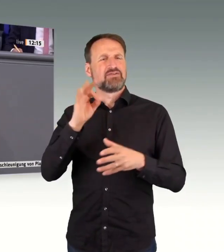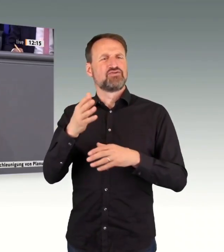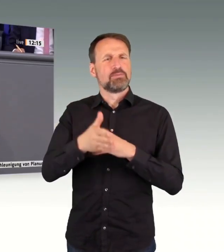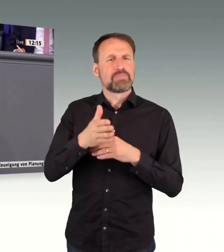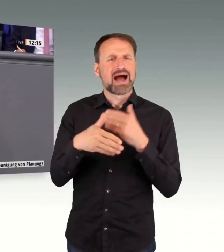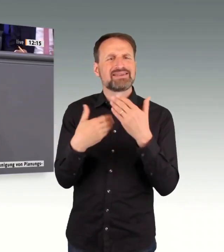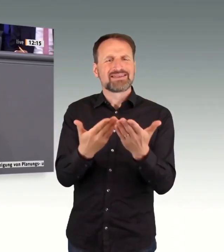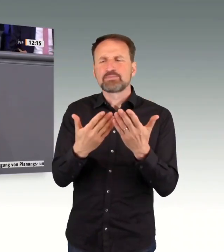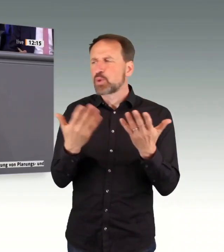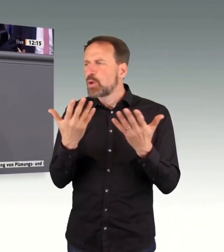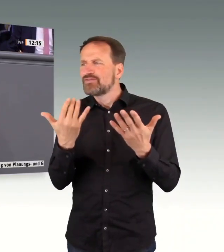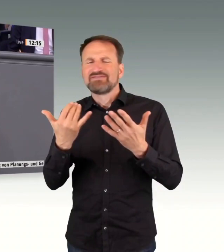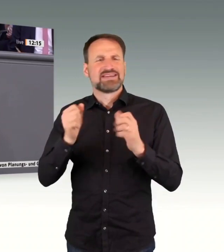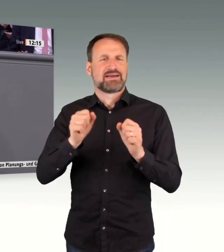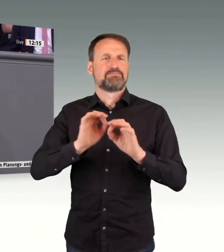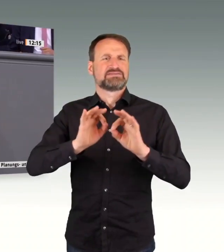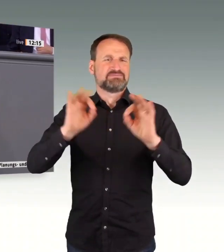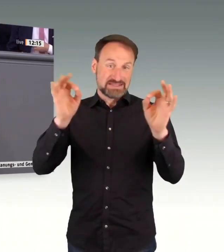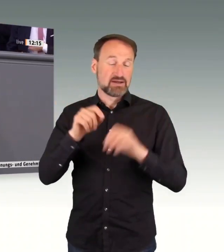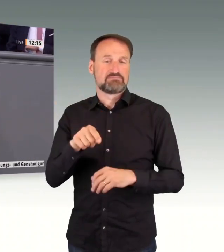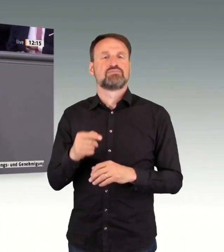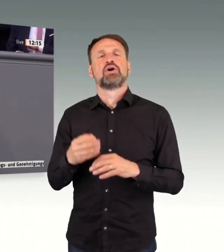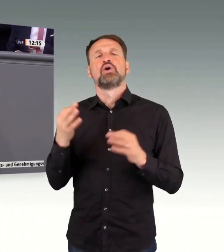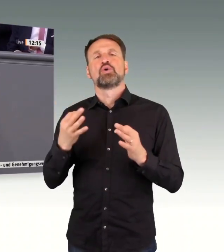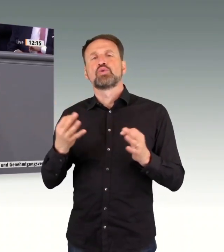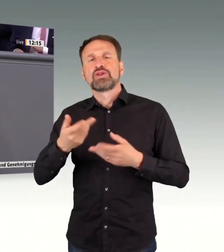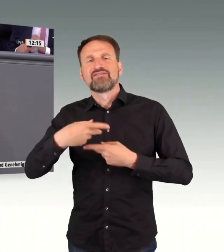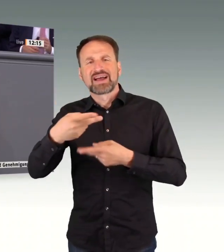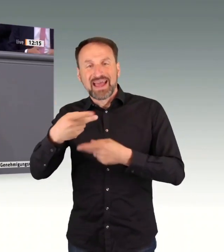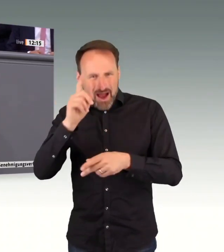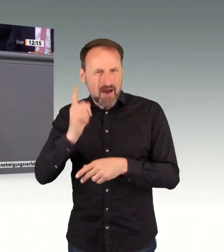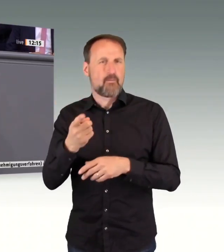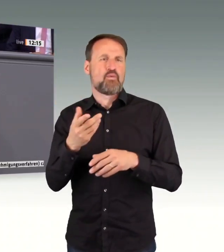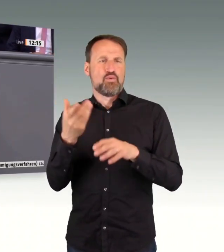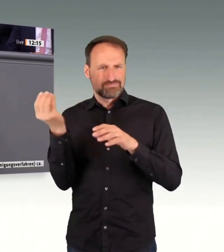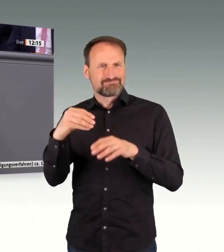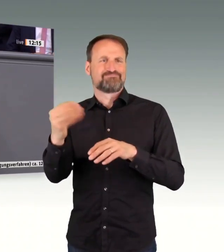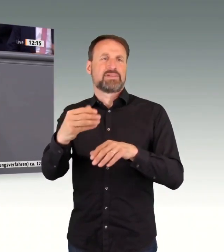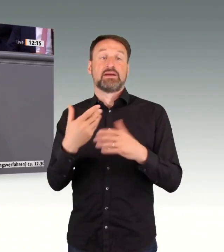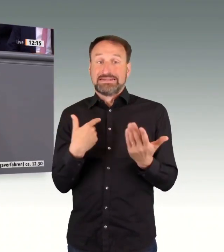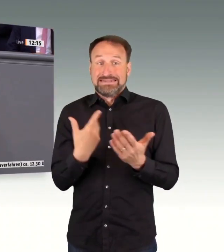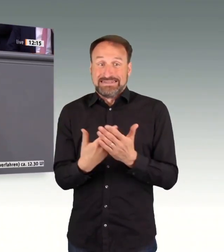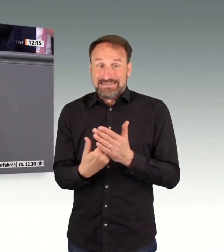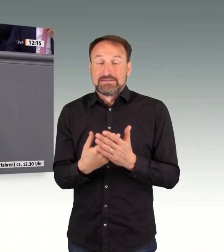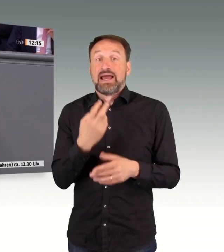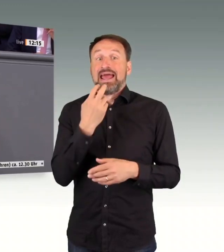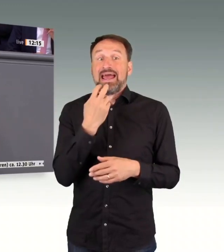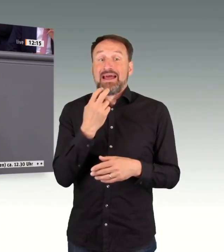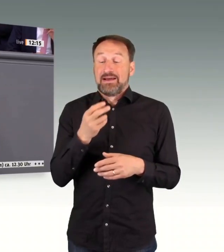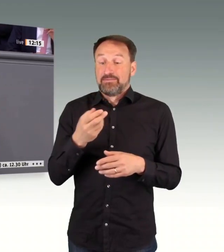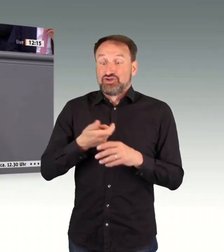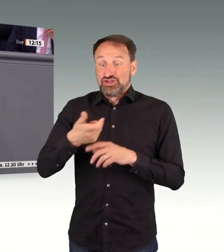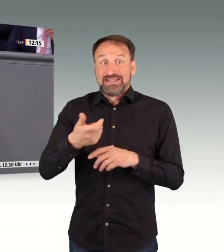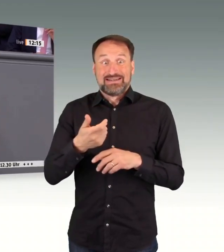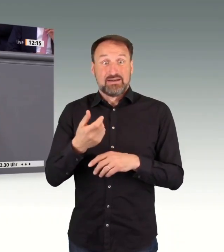Und ja, die Bahn als Kern einer nachhaltigen Mobilität muss hier Vorreiter sein. Wir brauchen aber auch ein